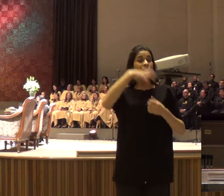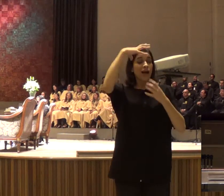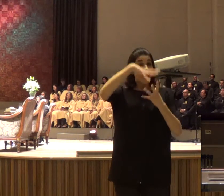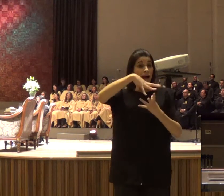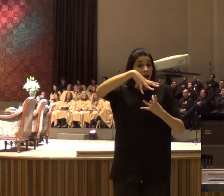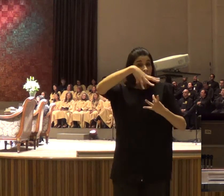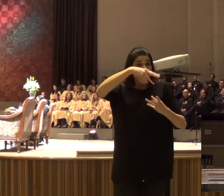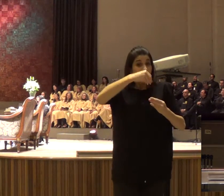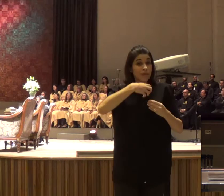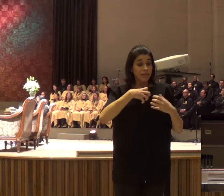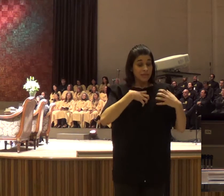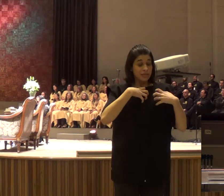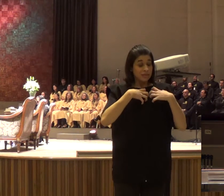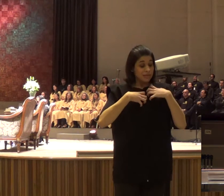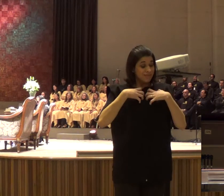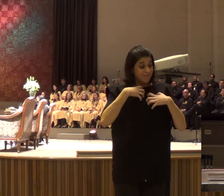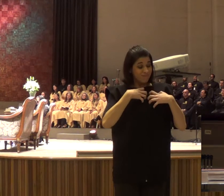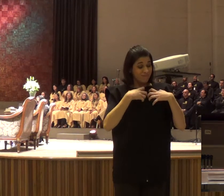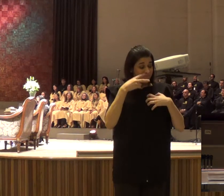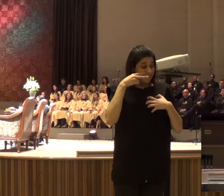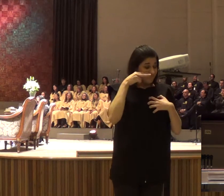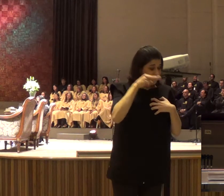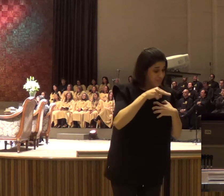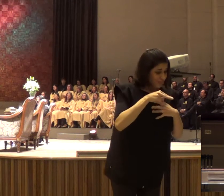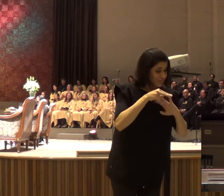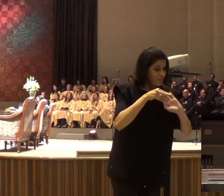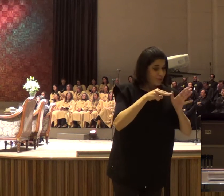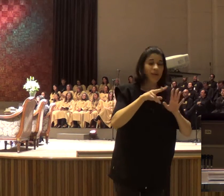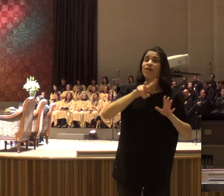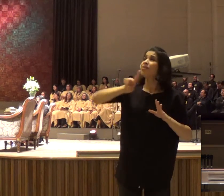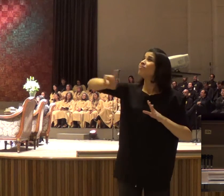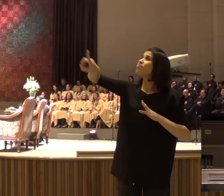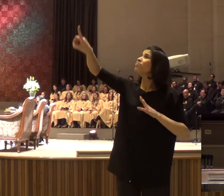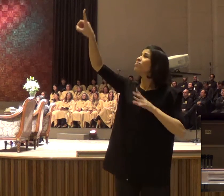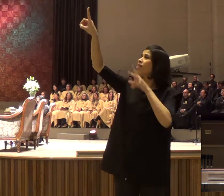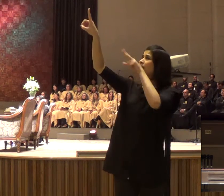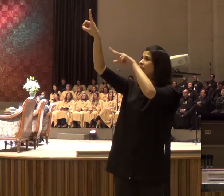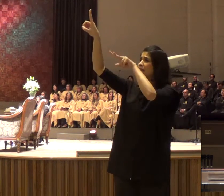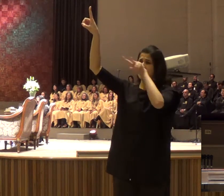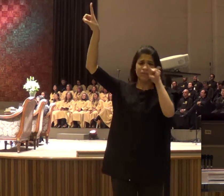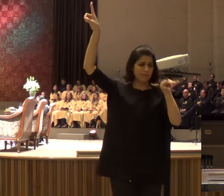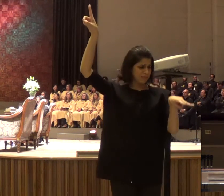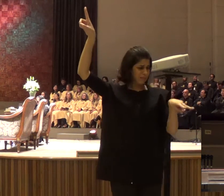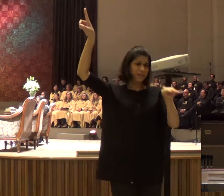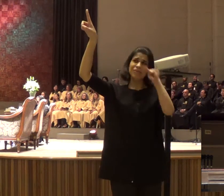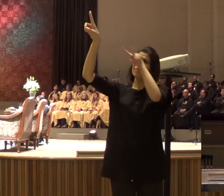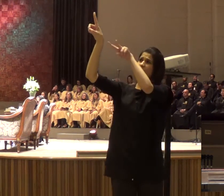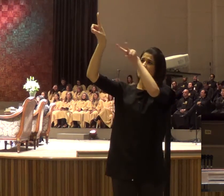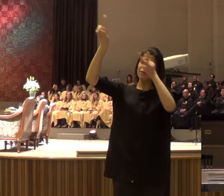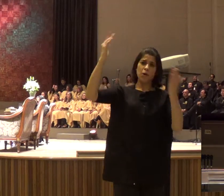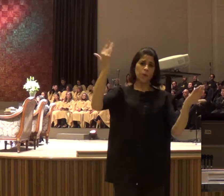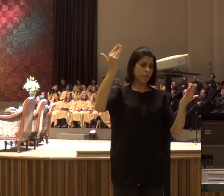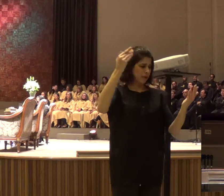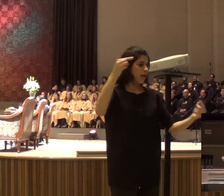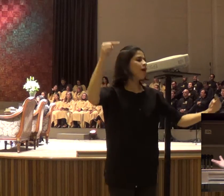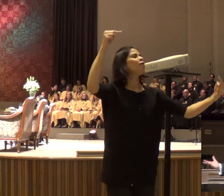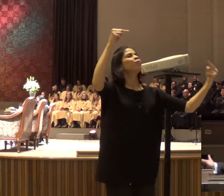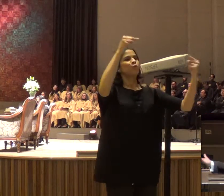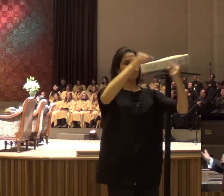Espírito, a minha paixão, o meu medo, falam, é mais alto, do que a voz do Espírito, dentro de mim, por isso, eu preciso ter a